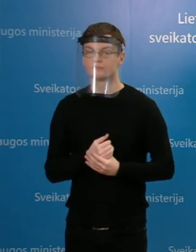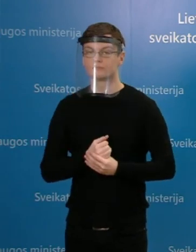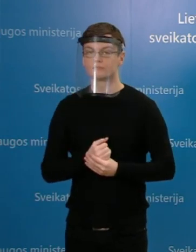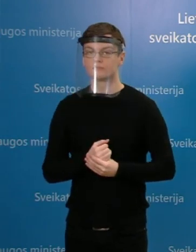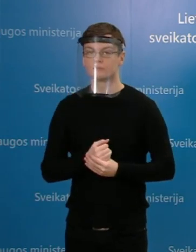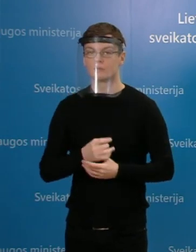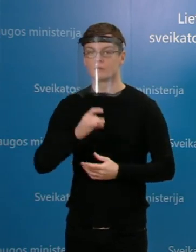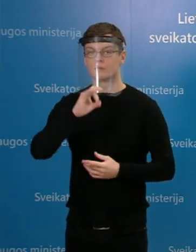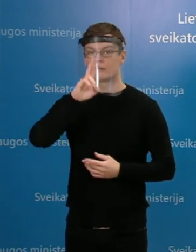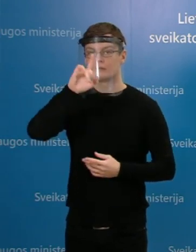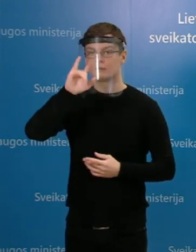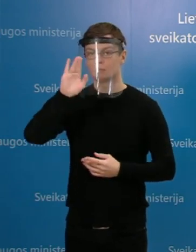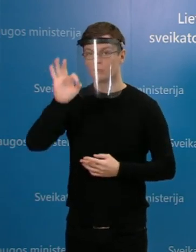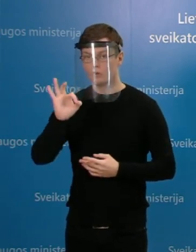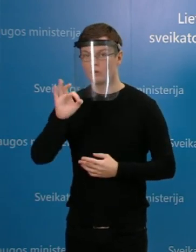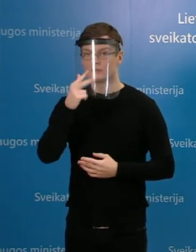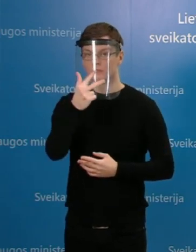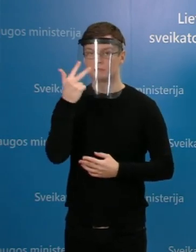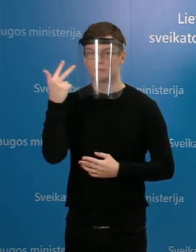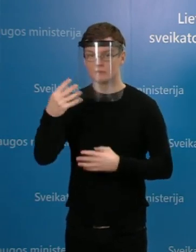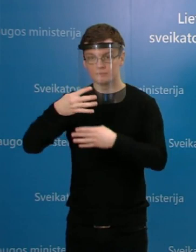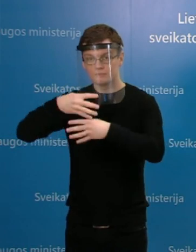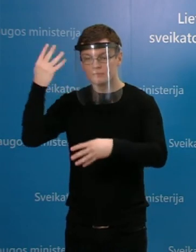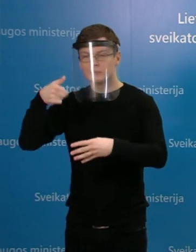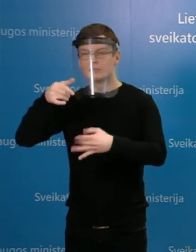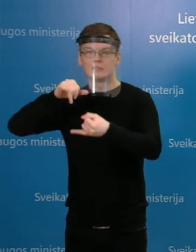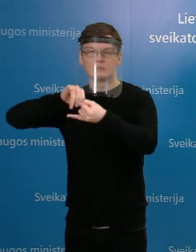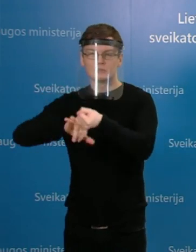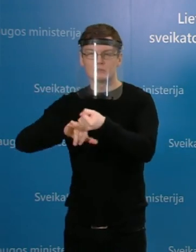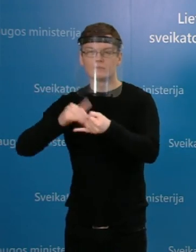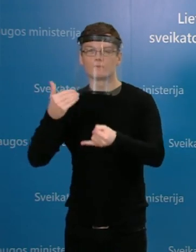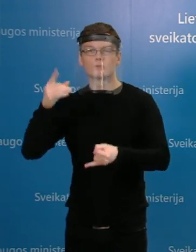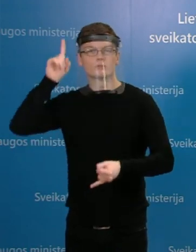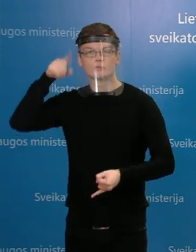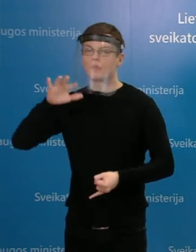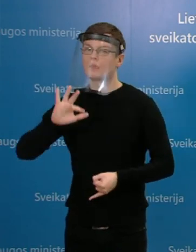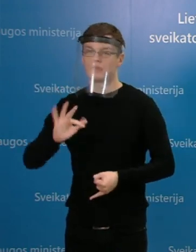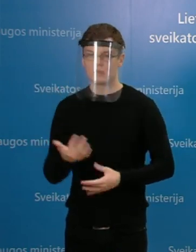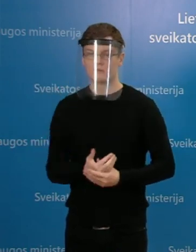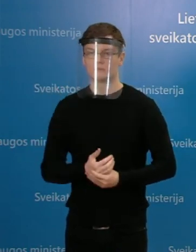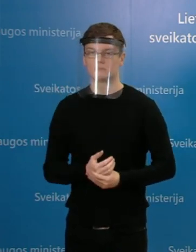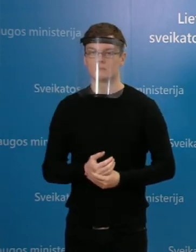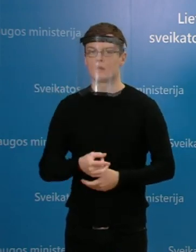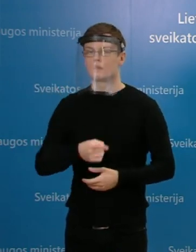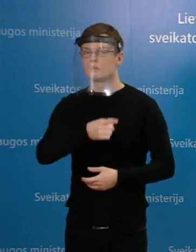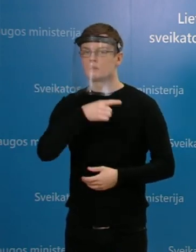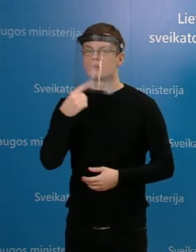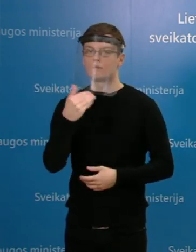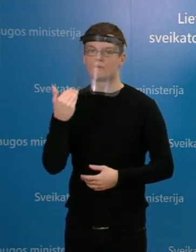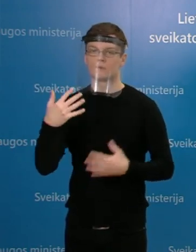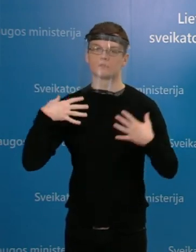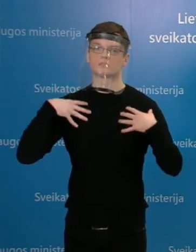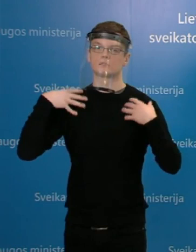grybo 33, kuris anksčiau, nu, nu, istoriškai žinomas kaip, na, jame daug gyvena sveikatos priežiūros